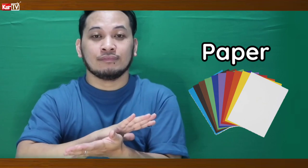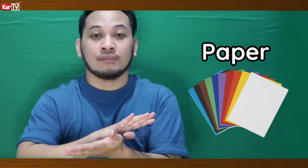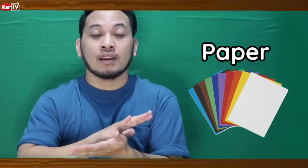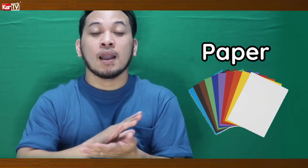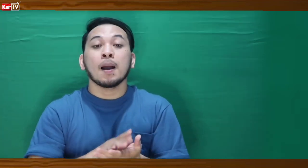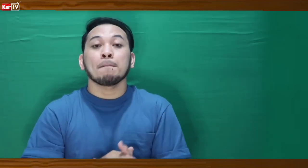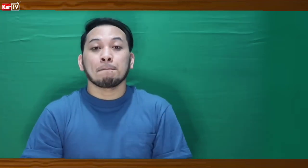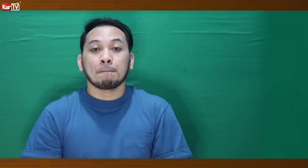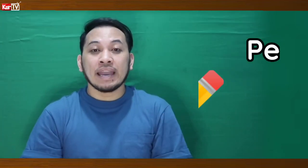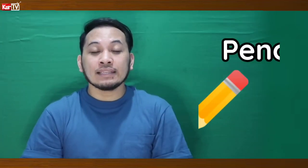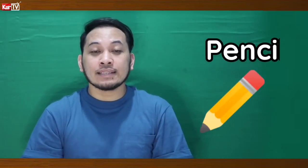Excel